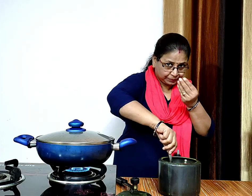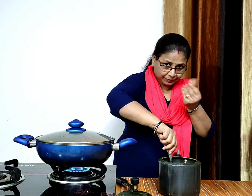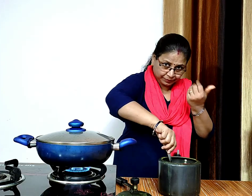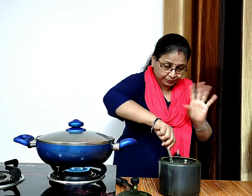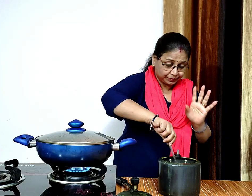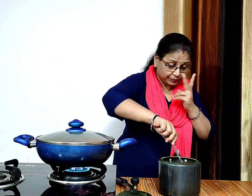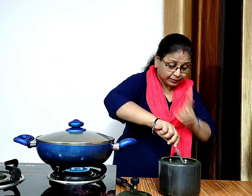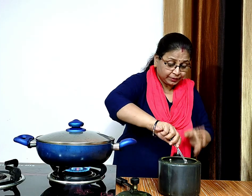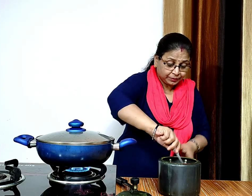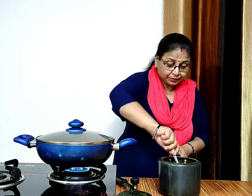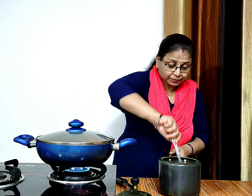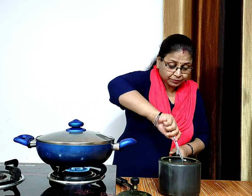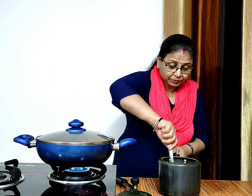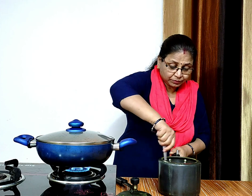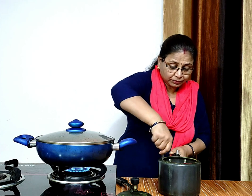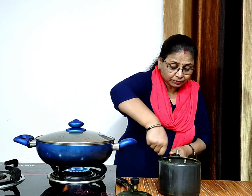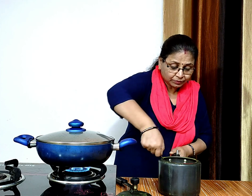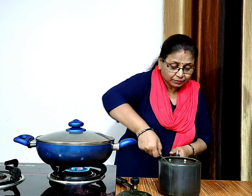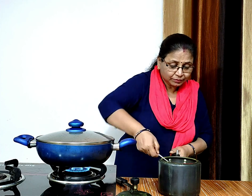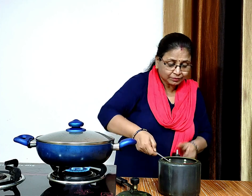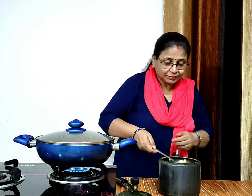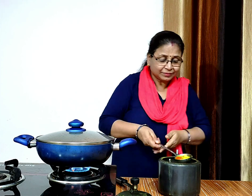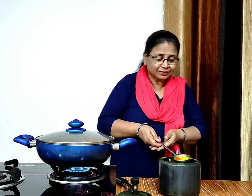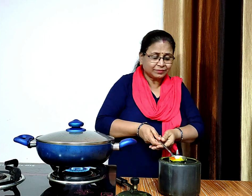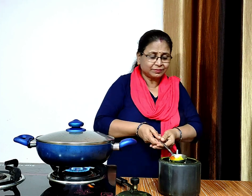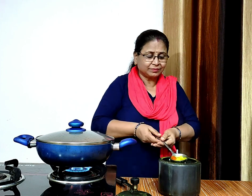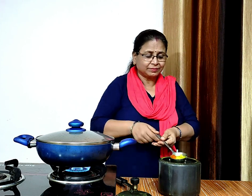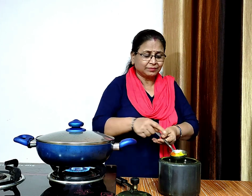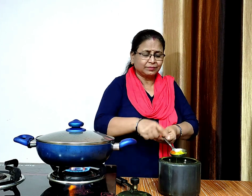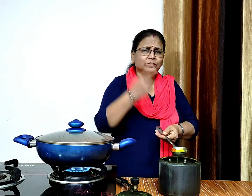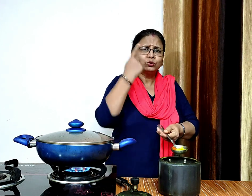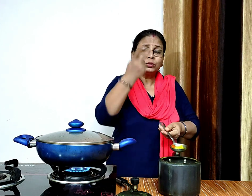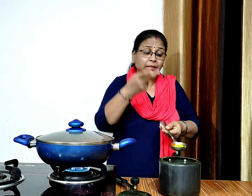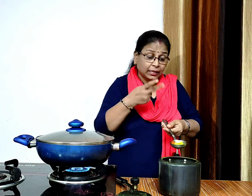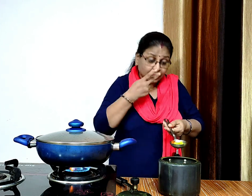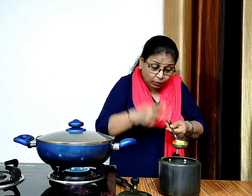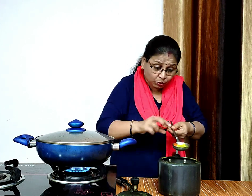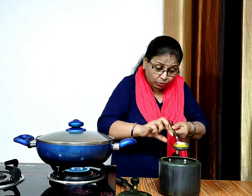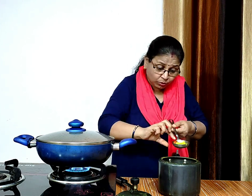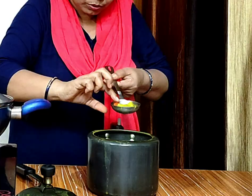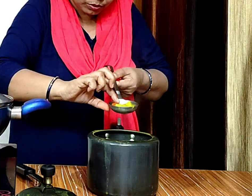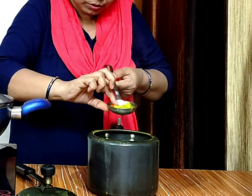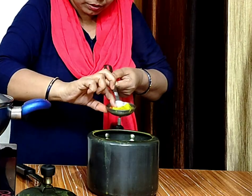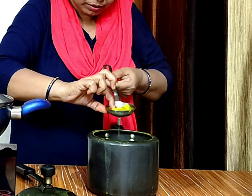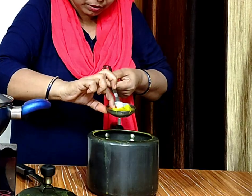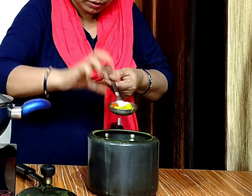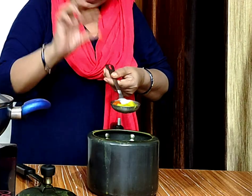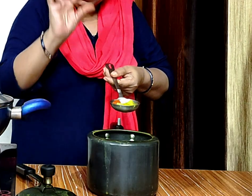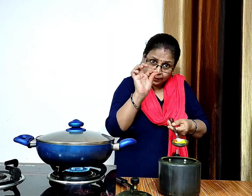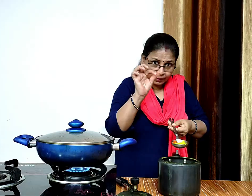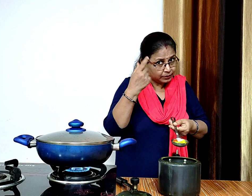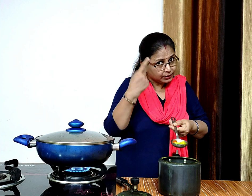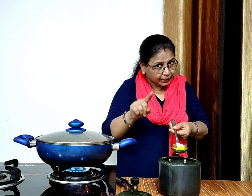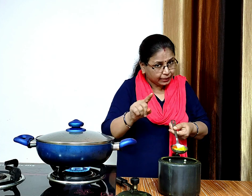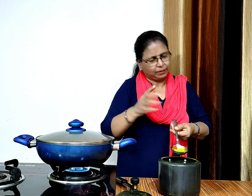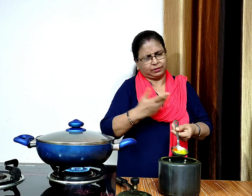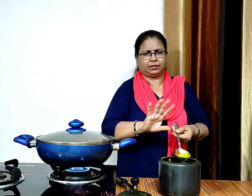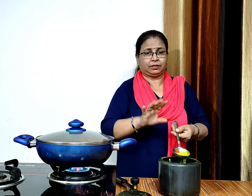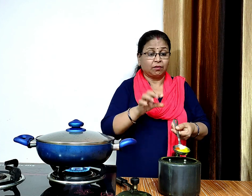देखिए डाल के साथ बाकी चीज़े भी अच्छे से पक चुकी हैं हम इसे एक बाद प्रेस करके देखिए देखिए दब गया है इसका मतलब